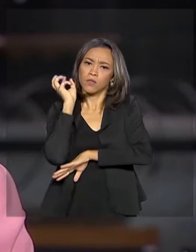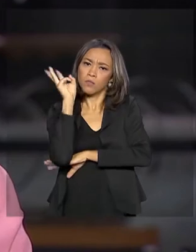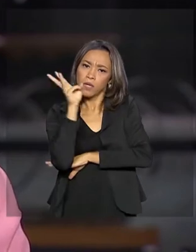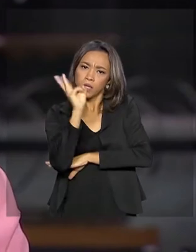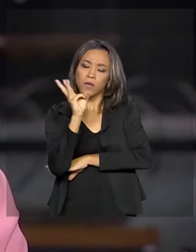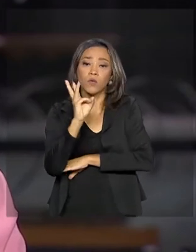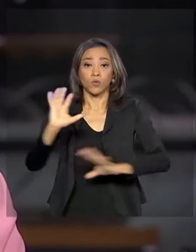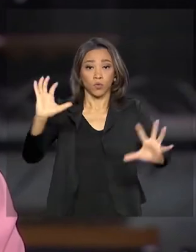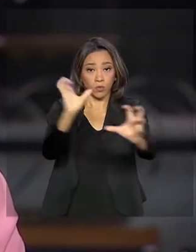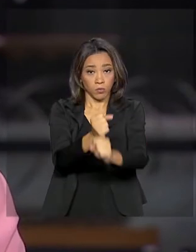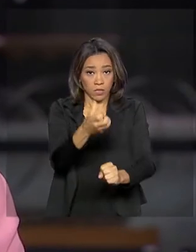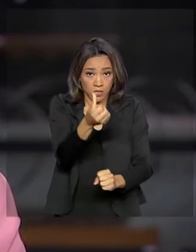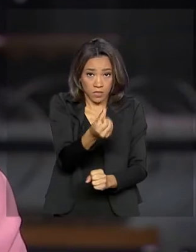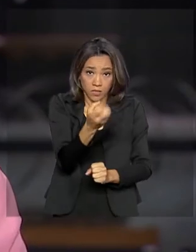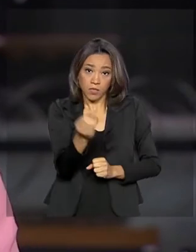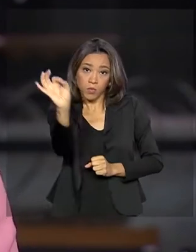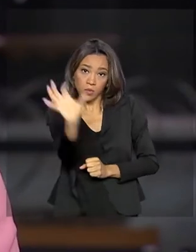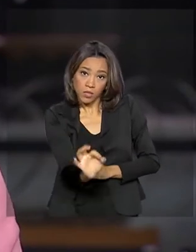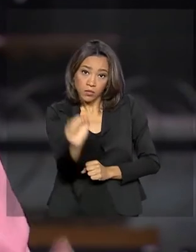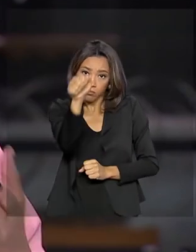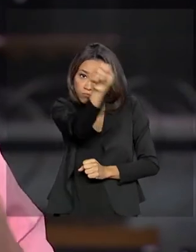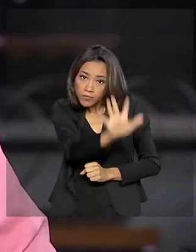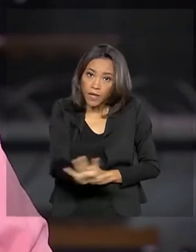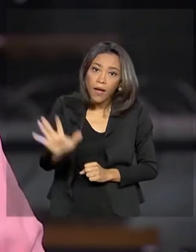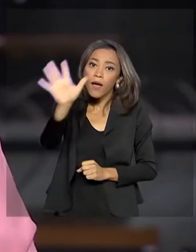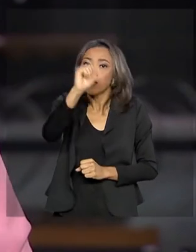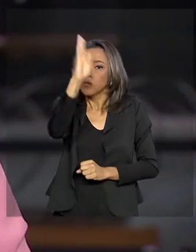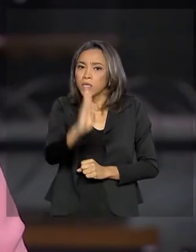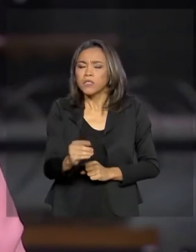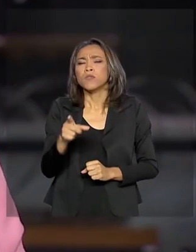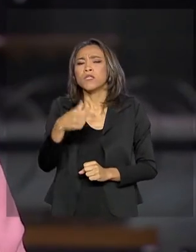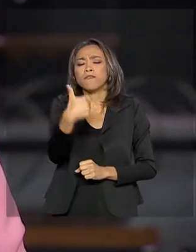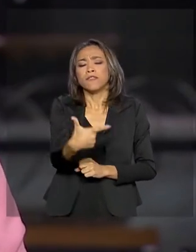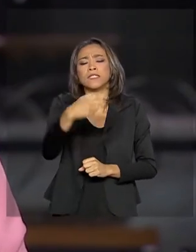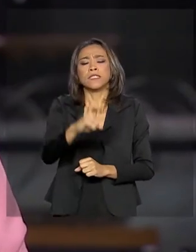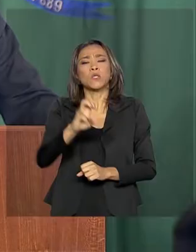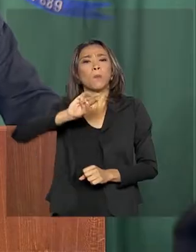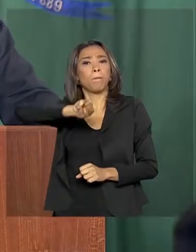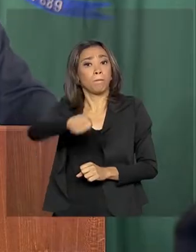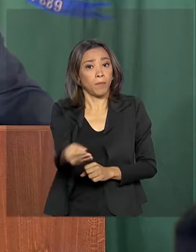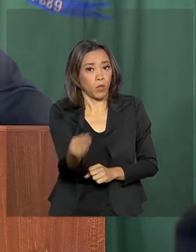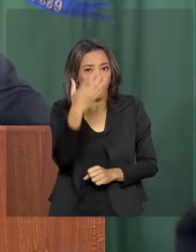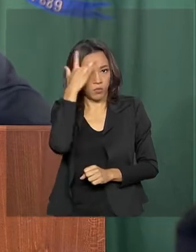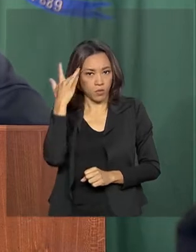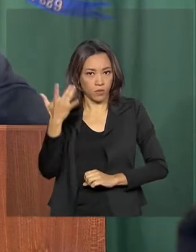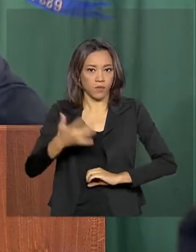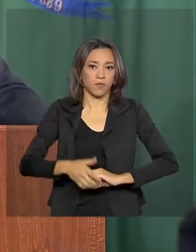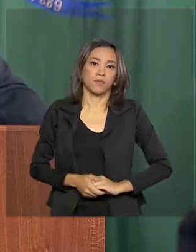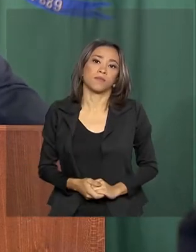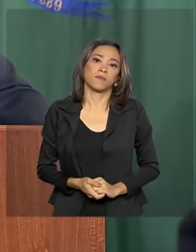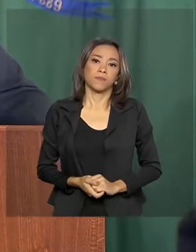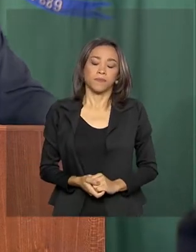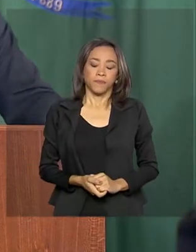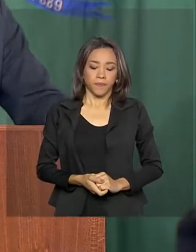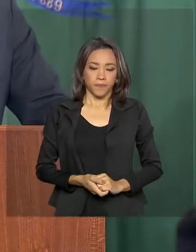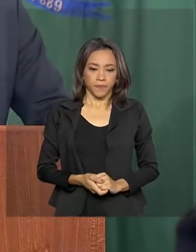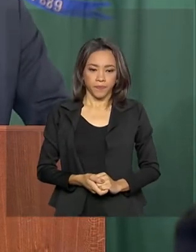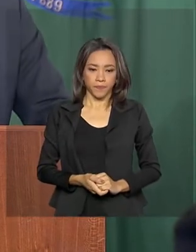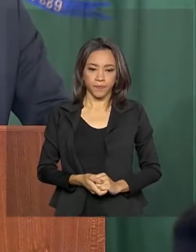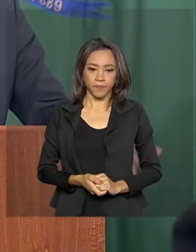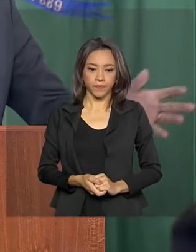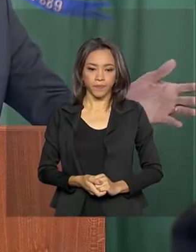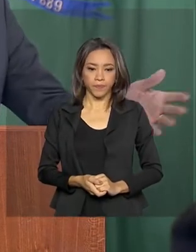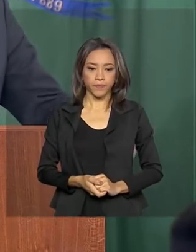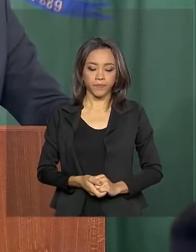60% do território brasileiro e abriga 25 milhões de habitantes. Este conselho criado nessa data,